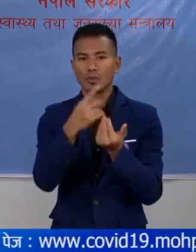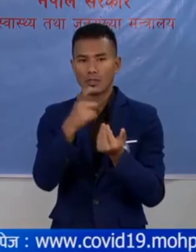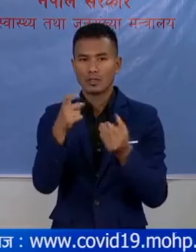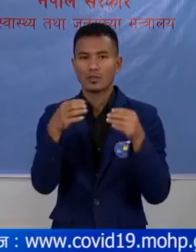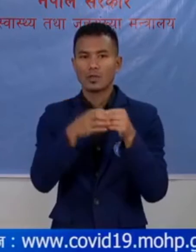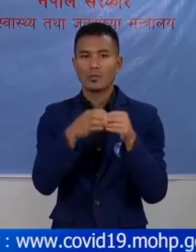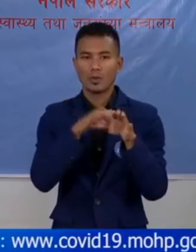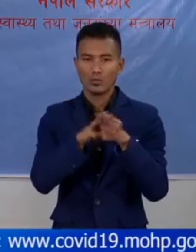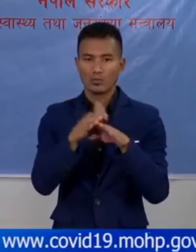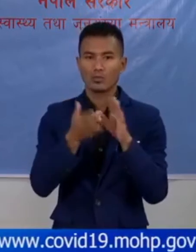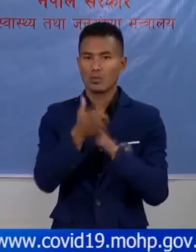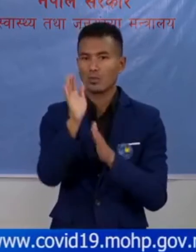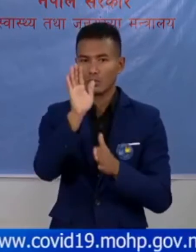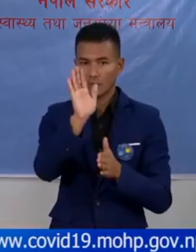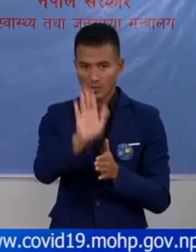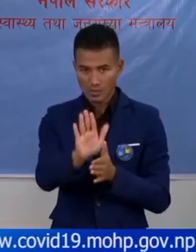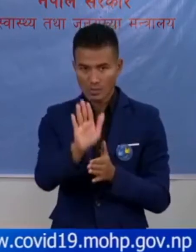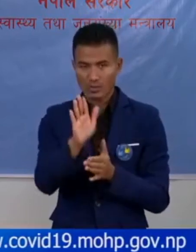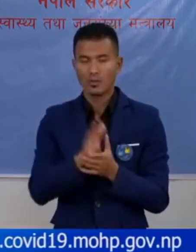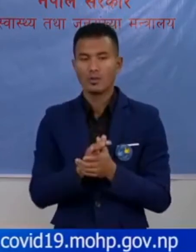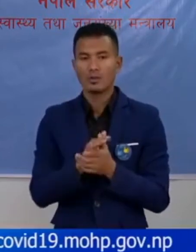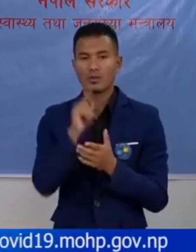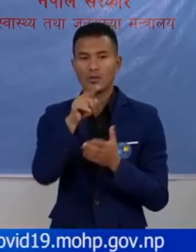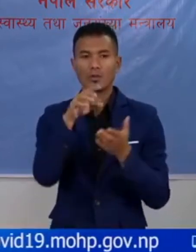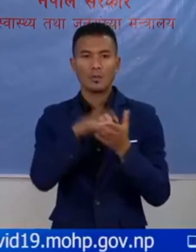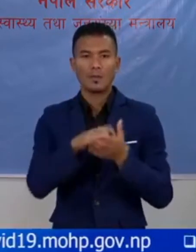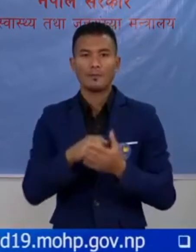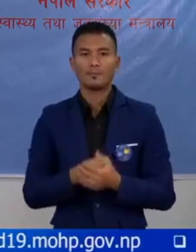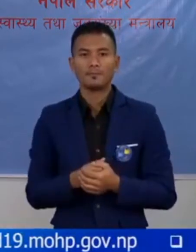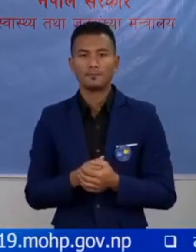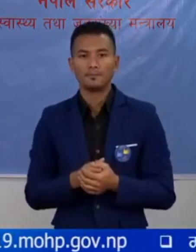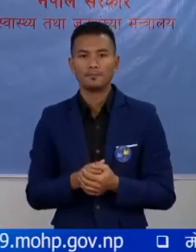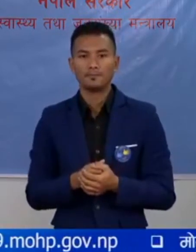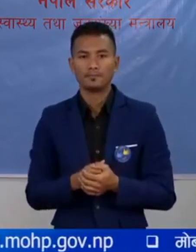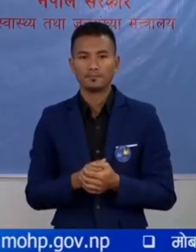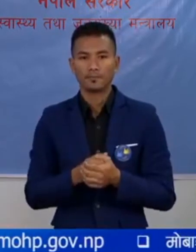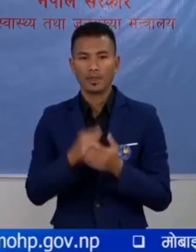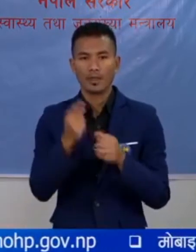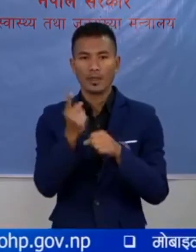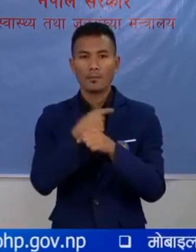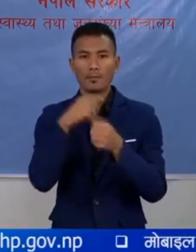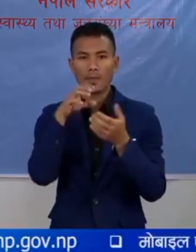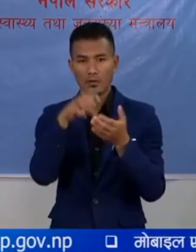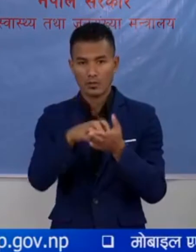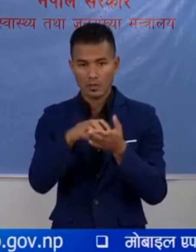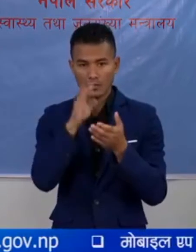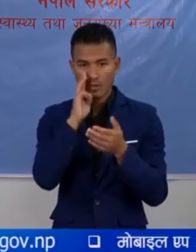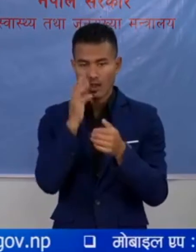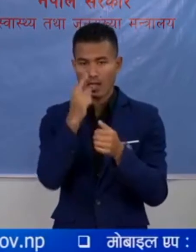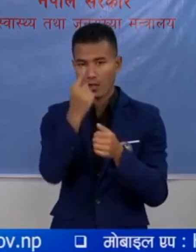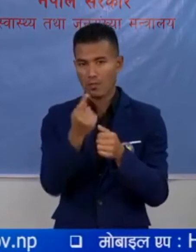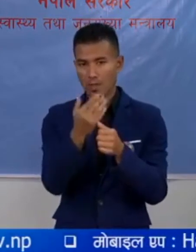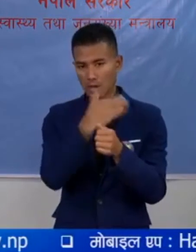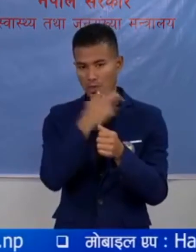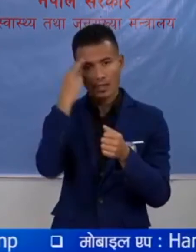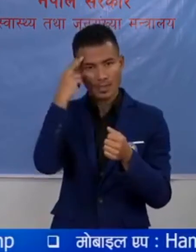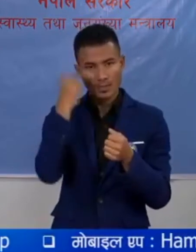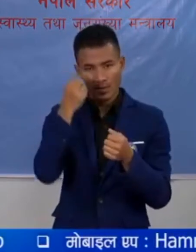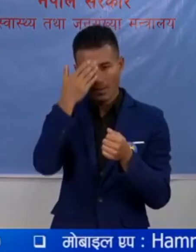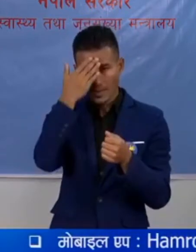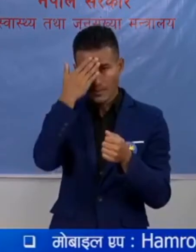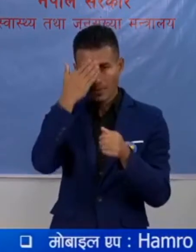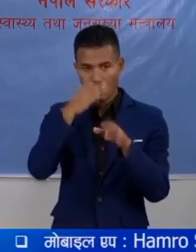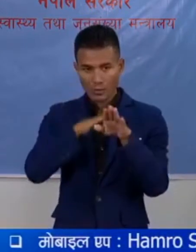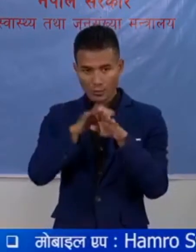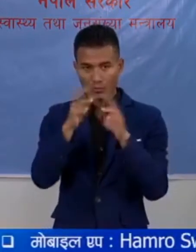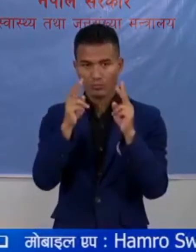तोली अरुप परिचालन भाये को शाओ, ठाउं तर्फा, तेसे गरी बिर्गंज मा गता हफ्ता पता लागे का संक्रमी